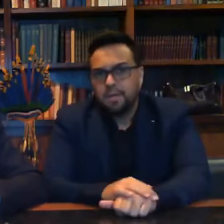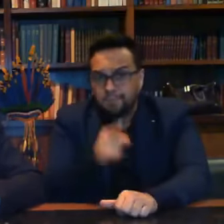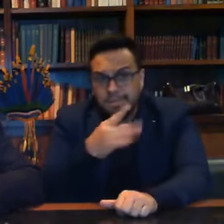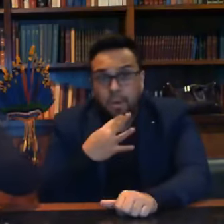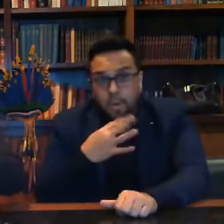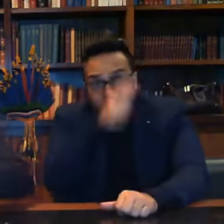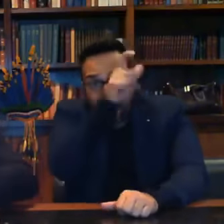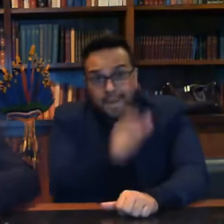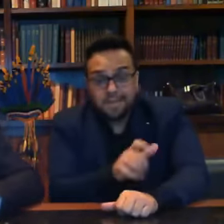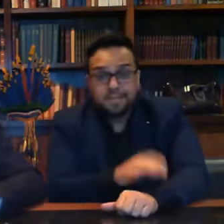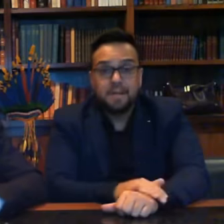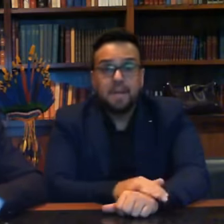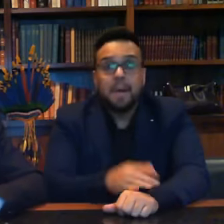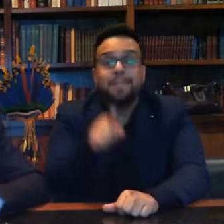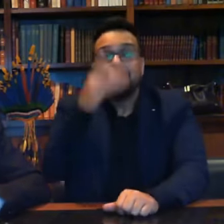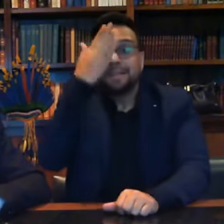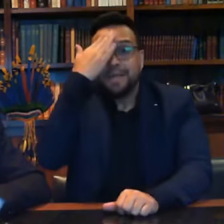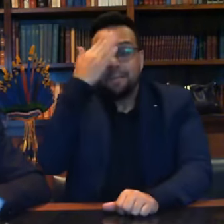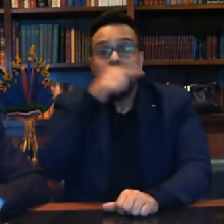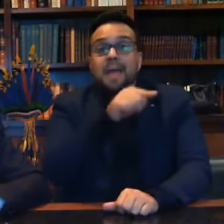Para saber quem ele quer aqui.